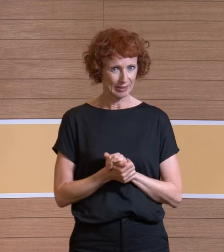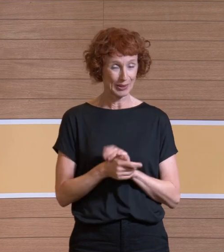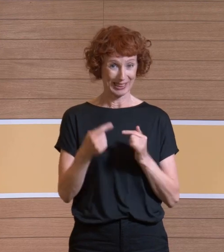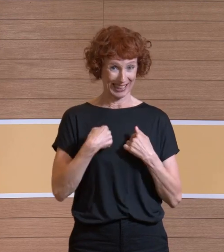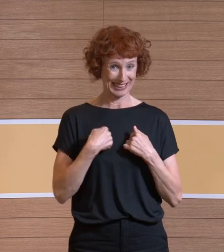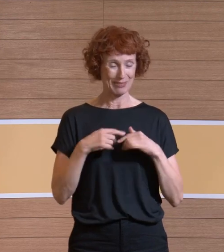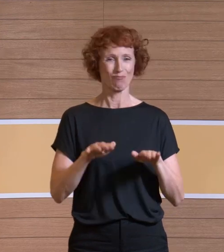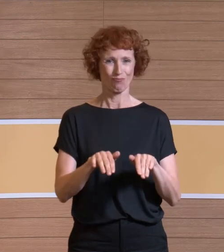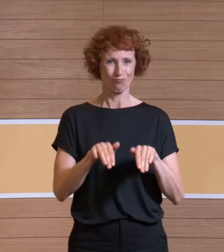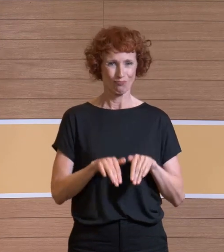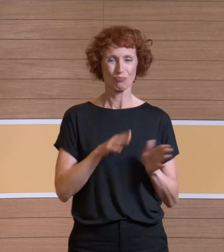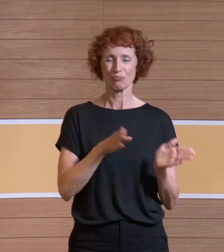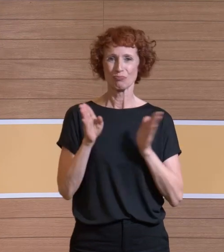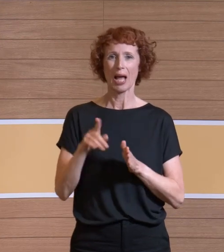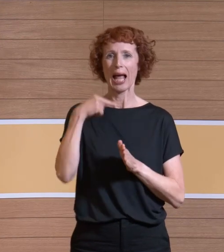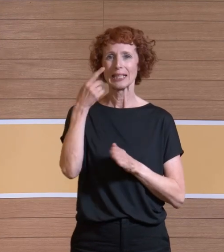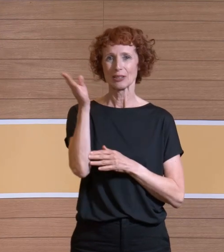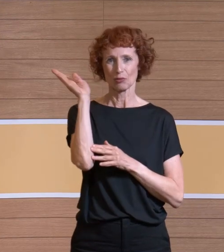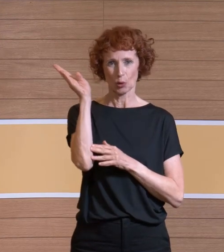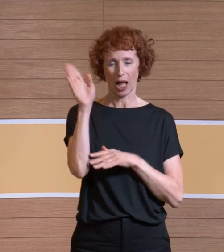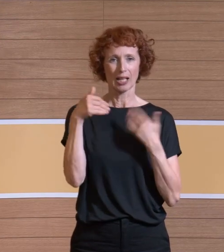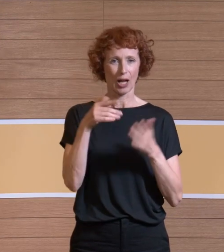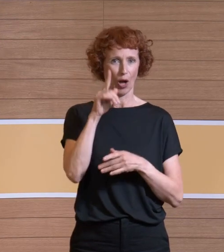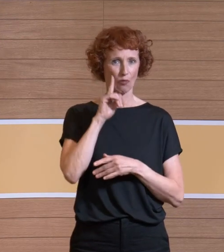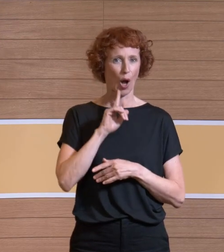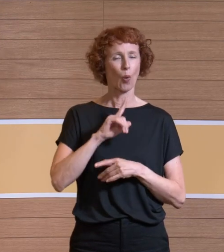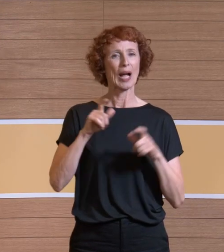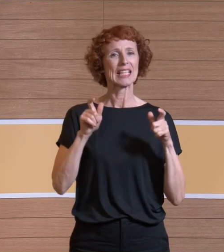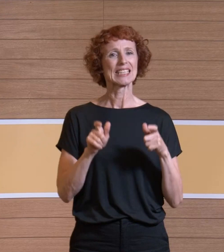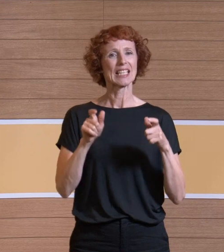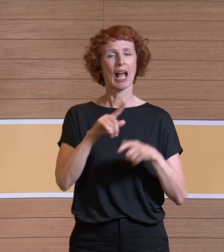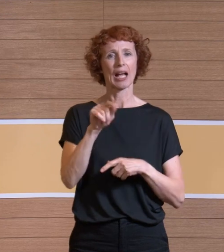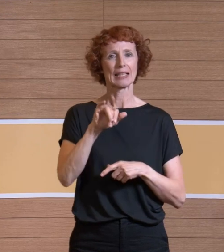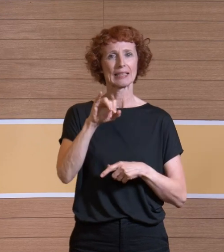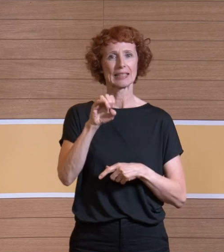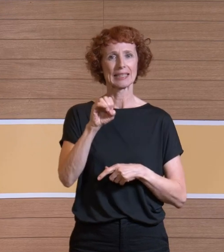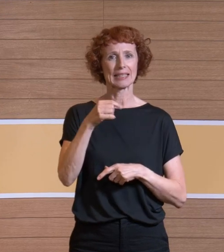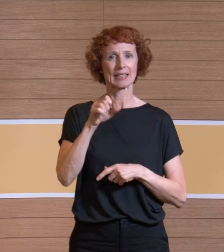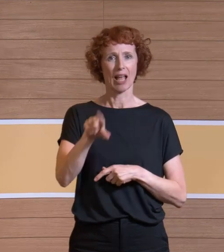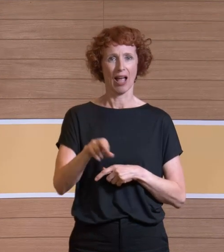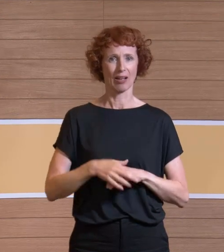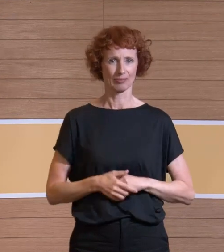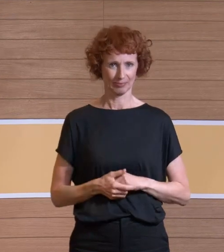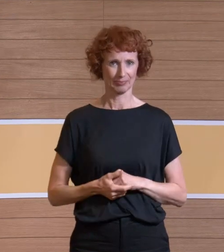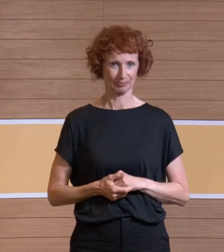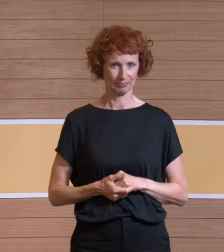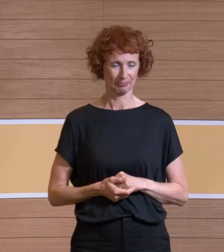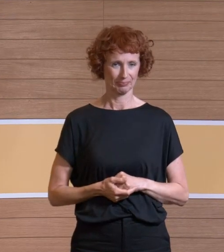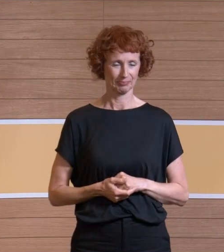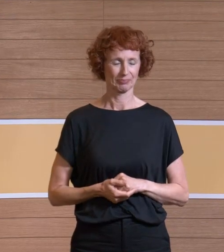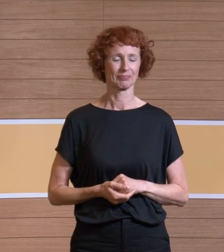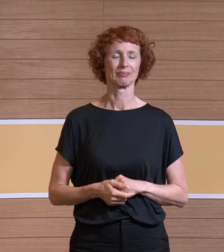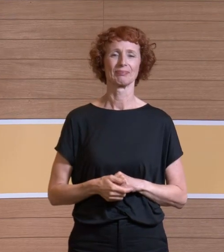reden und freue mich auf Frau Ziegler, die uns in den nächsten Minuten ihre Erkenntnisse bereitstellen wird. Dankeschön.